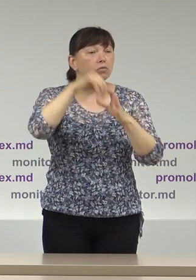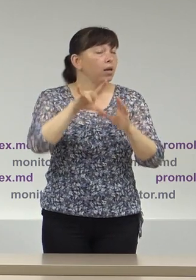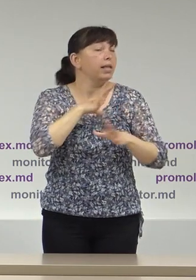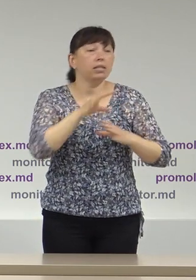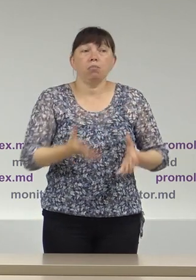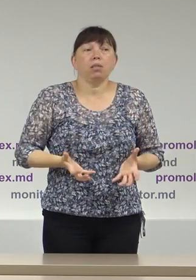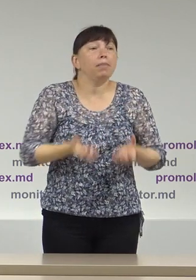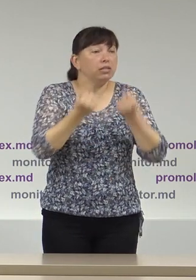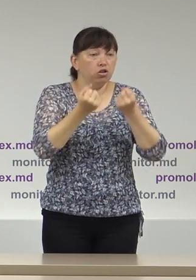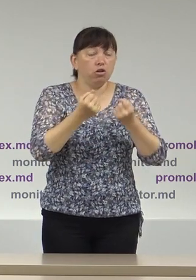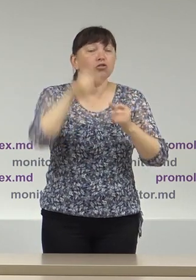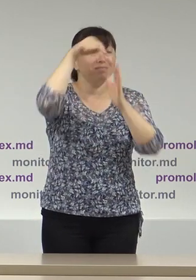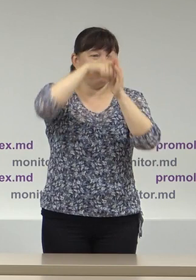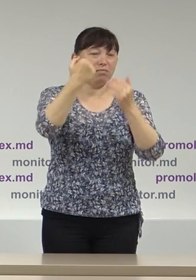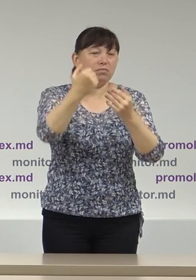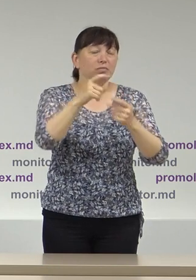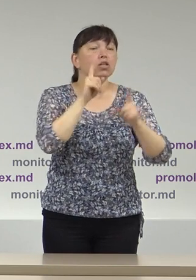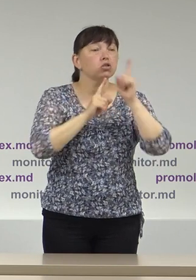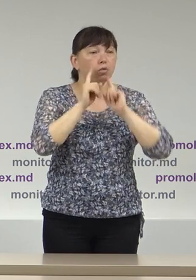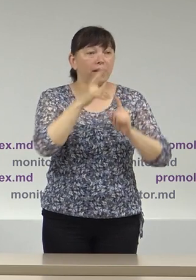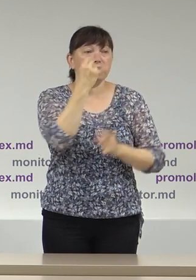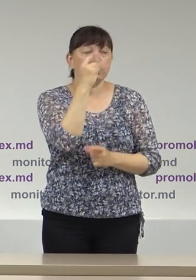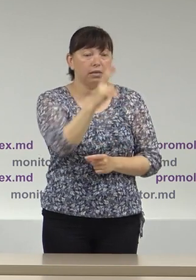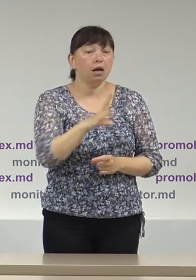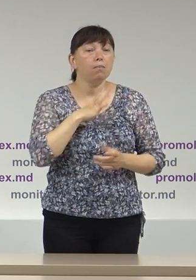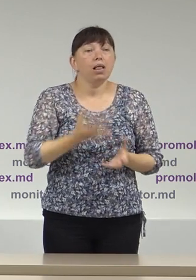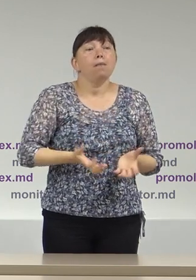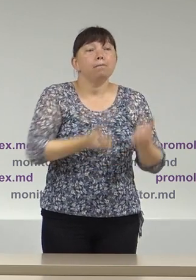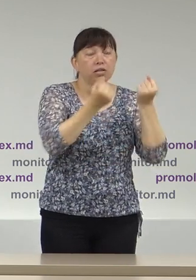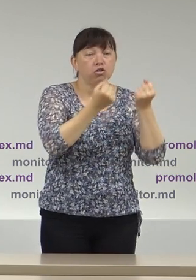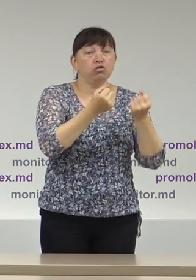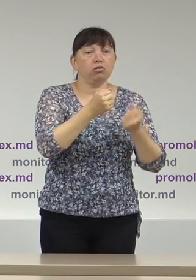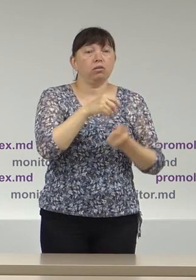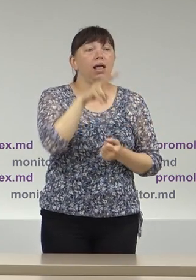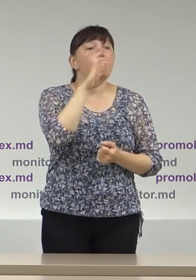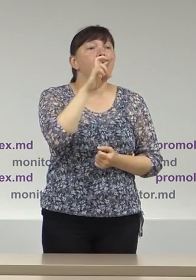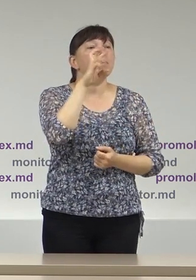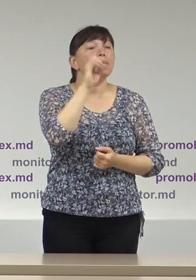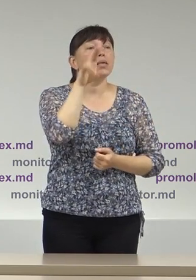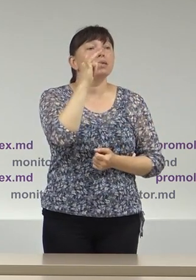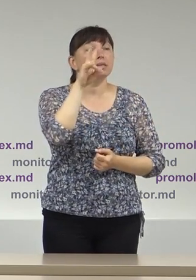susținut de către o majoritate în cadrul CEC, fiind susținută inițiativa secretarului CEC, domnul Lebedinsky,